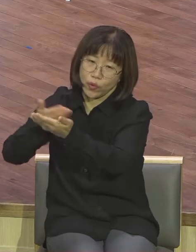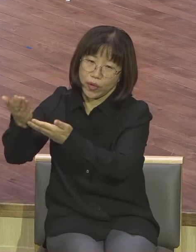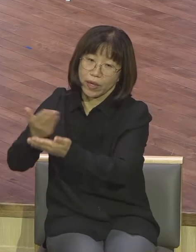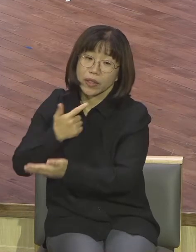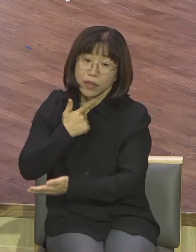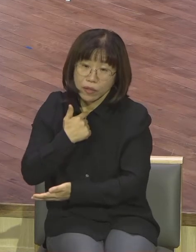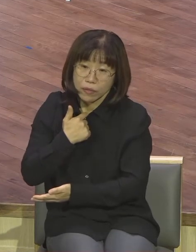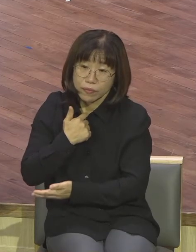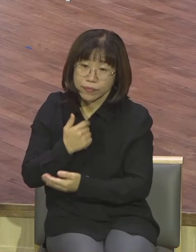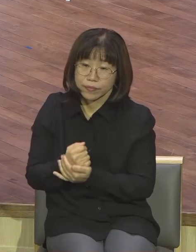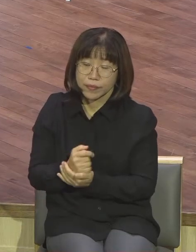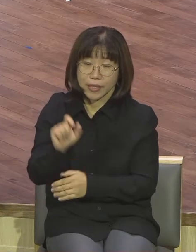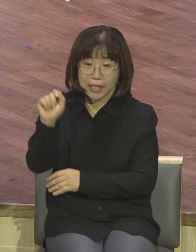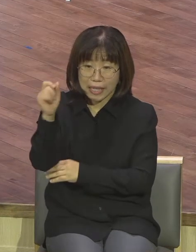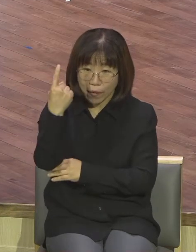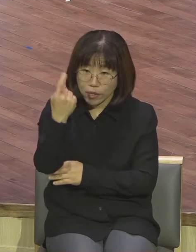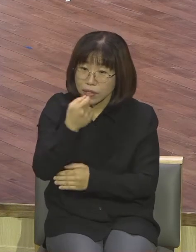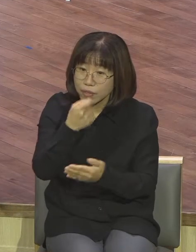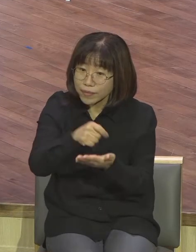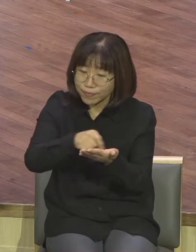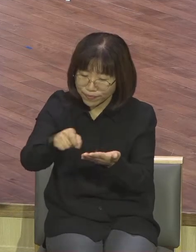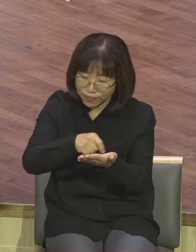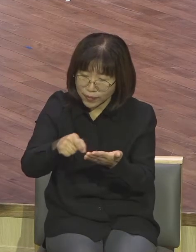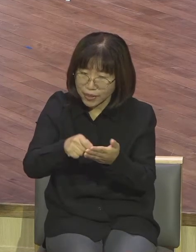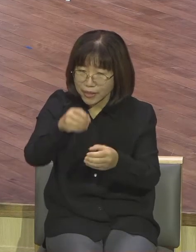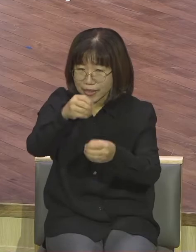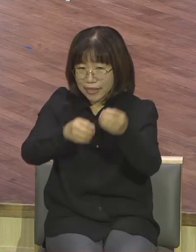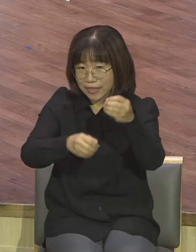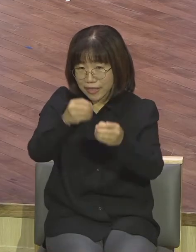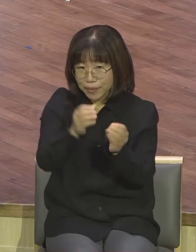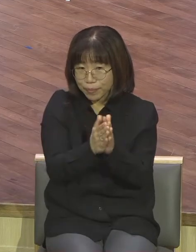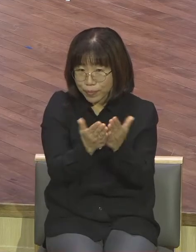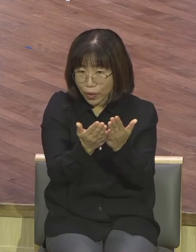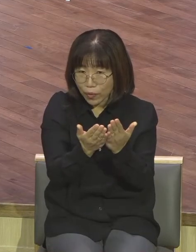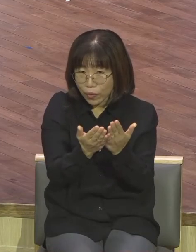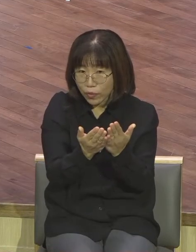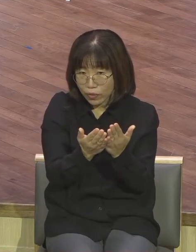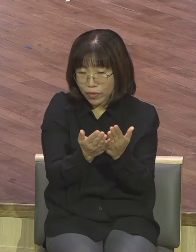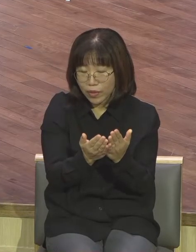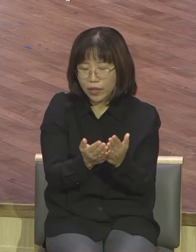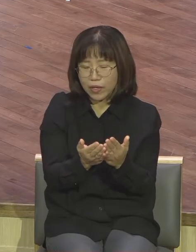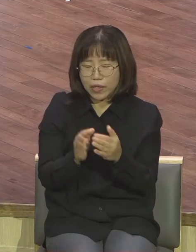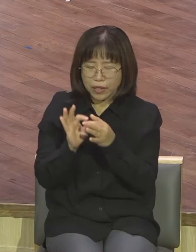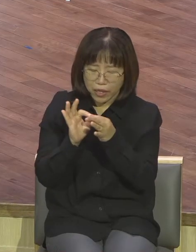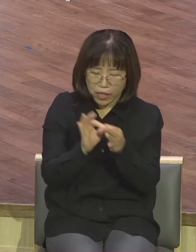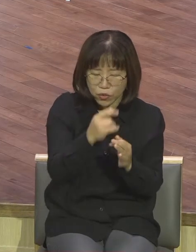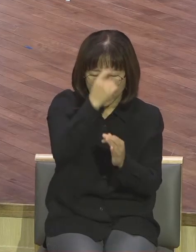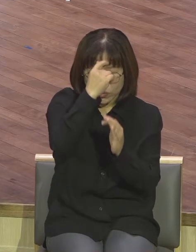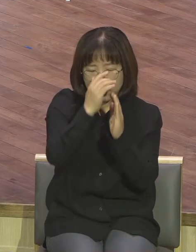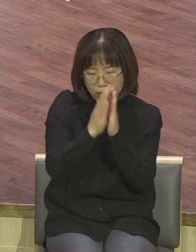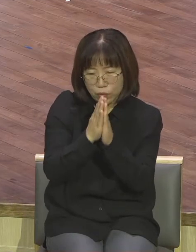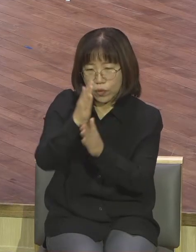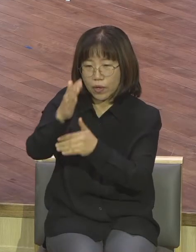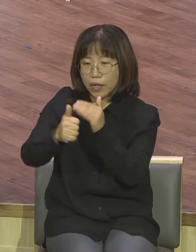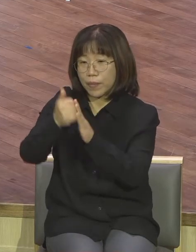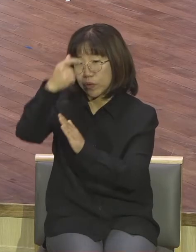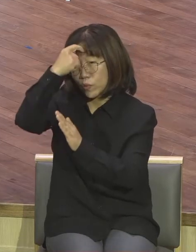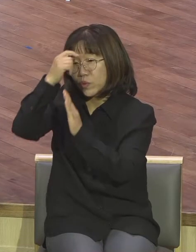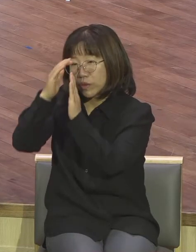따위스의 기록한 시편의 고백들을 보면 한결같이 전부 다 기도입니다 하나님과의 소통 하나님을